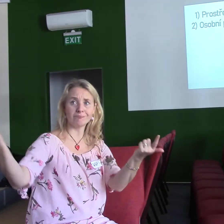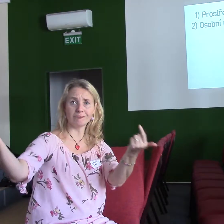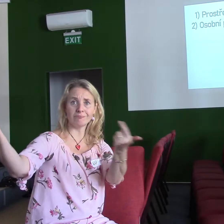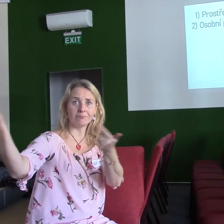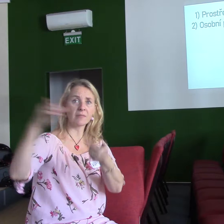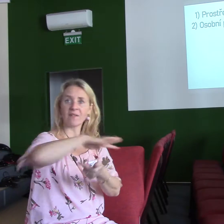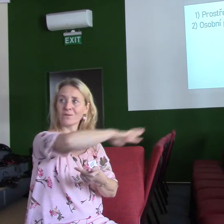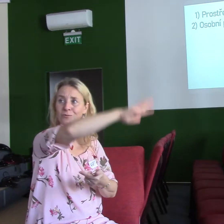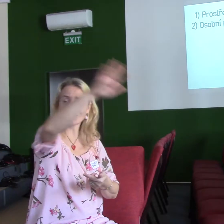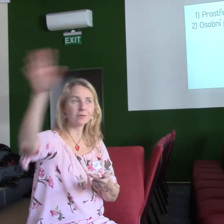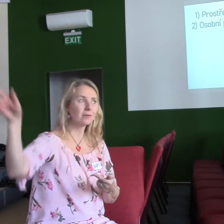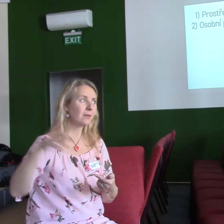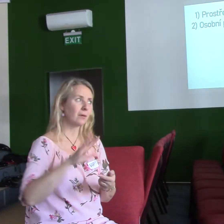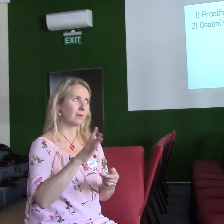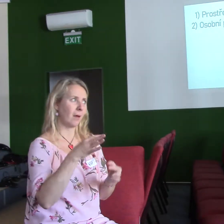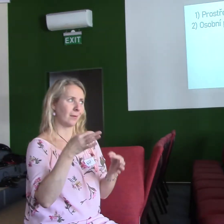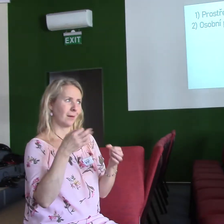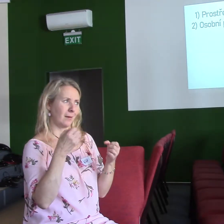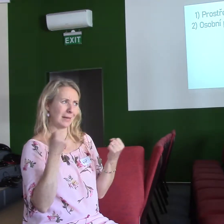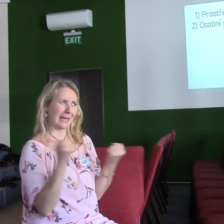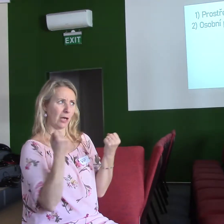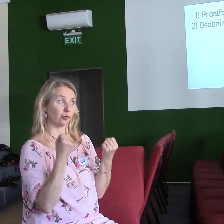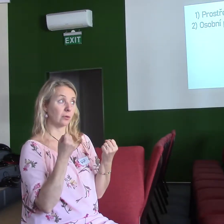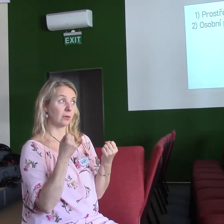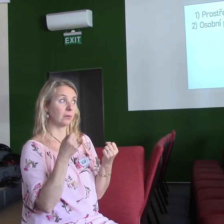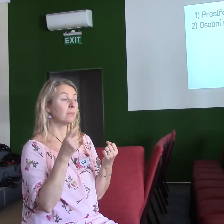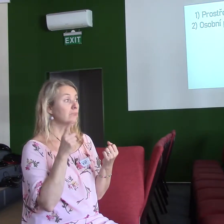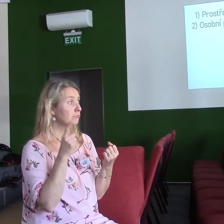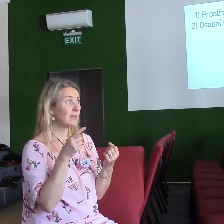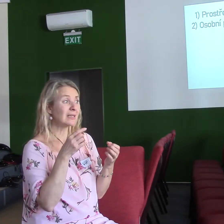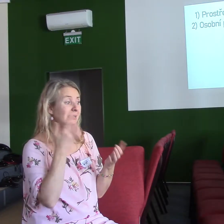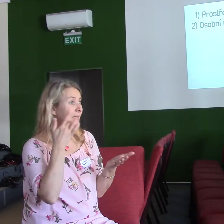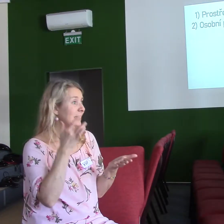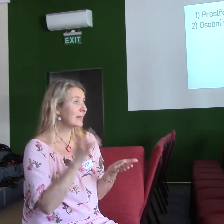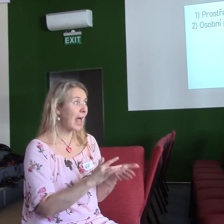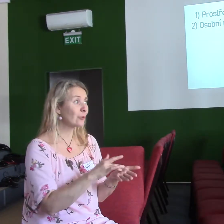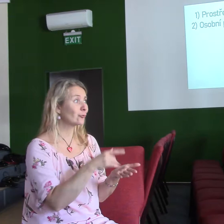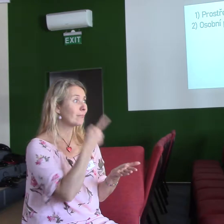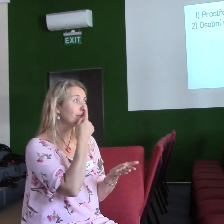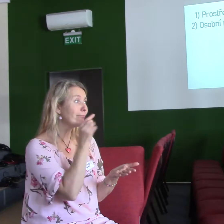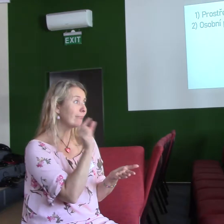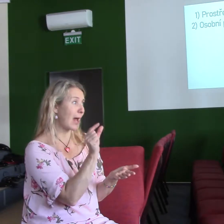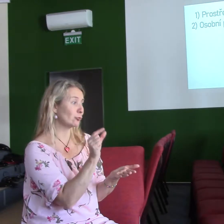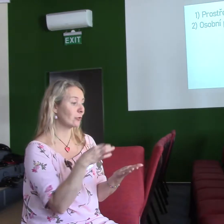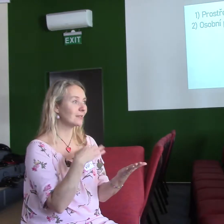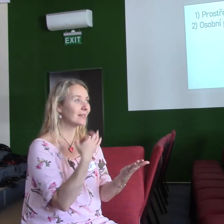velká těžká věc. Někdy stačí jenom slovo, pozbuzení, dárek, přijetí.